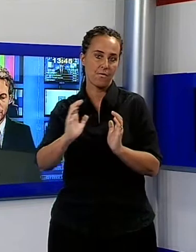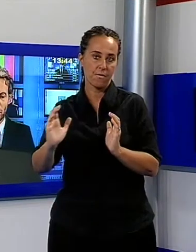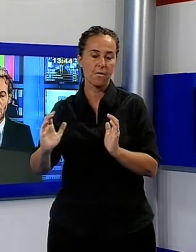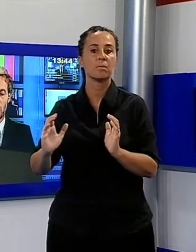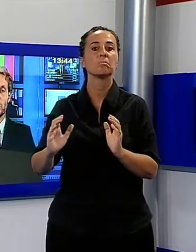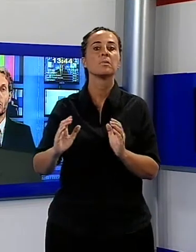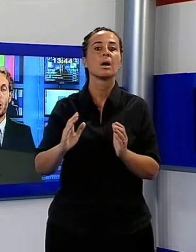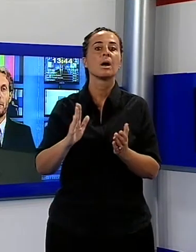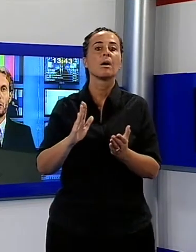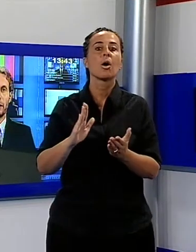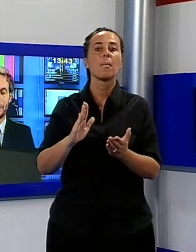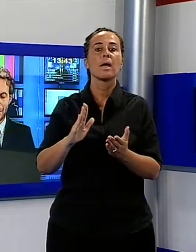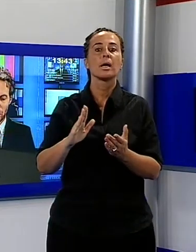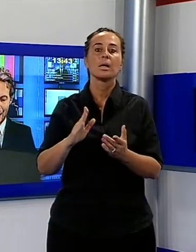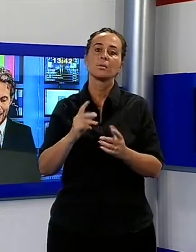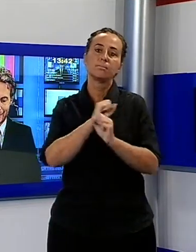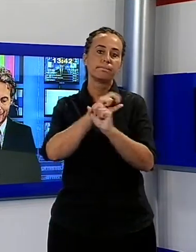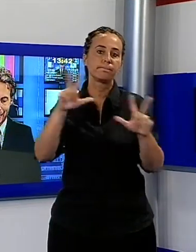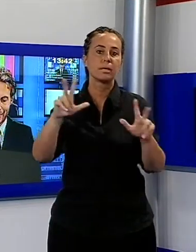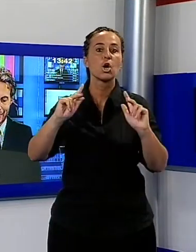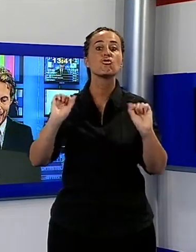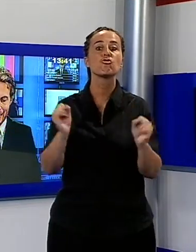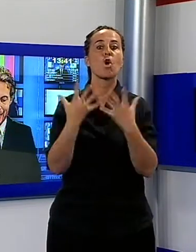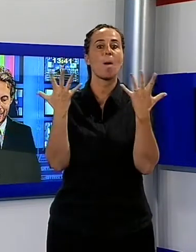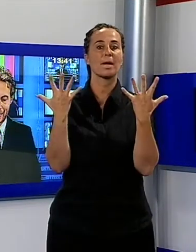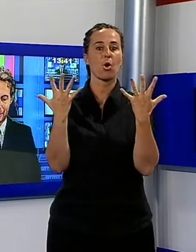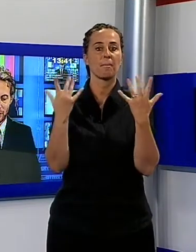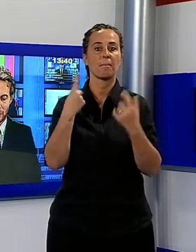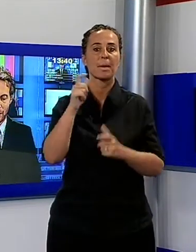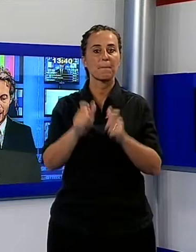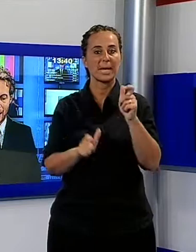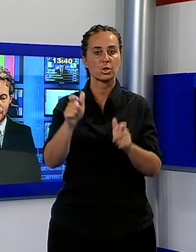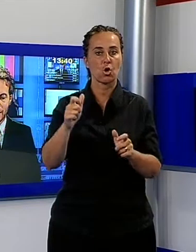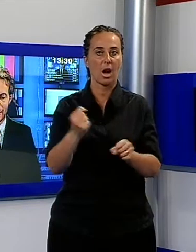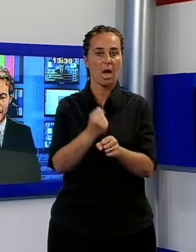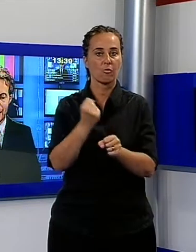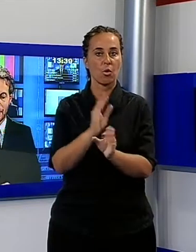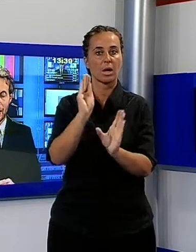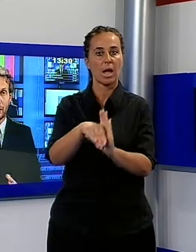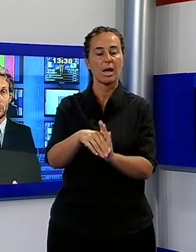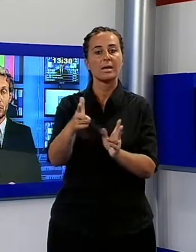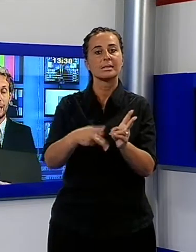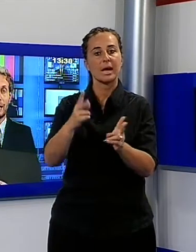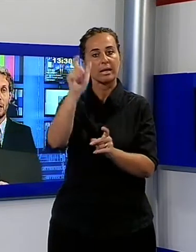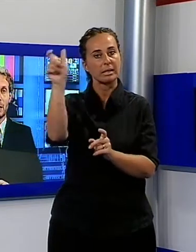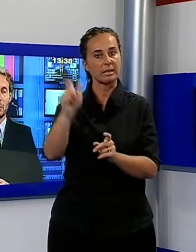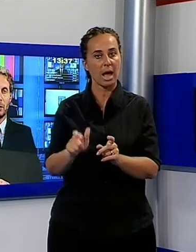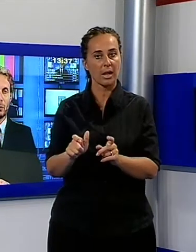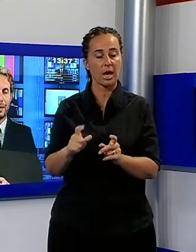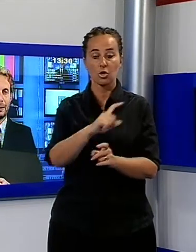uno sciopero del personale di Trenitalia e di Rete Ferroviaria Italiana per la giornata di questo martedì,